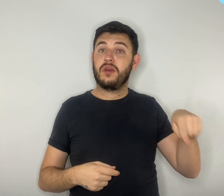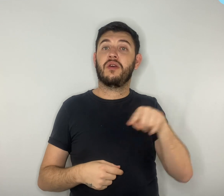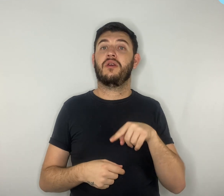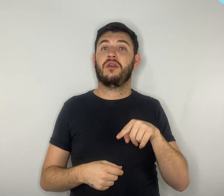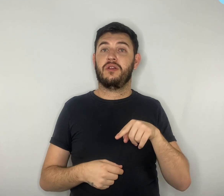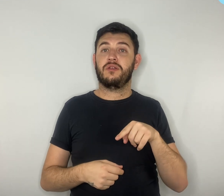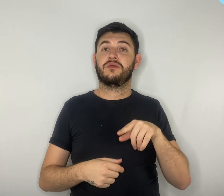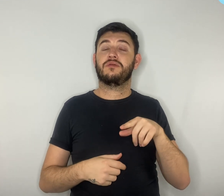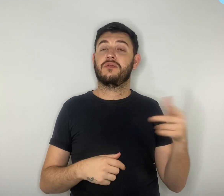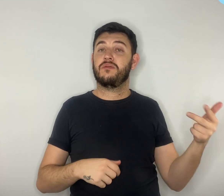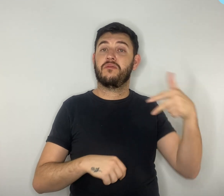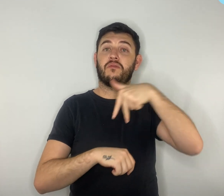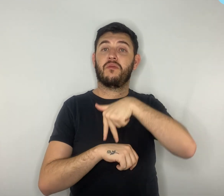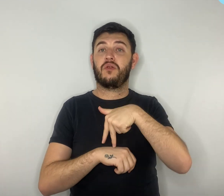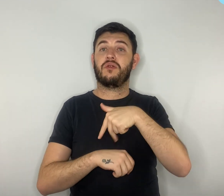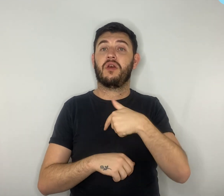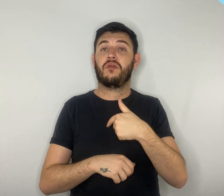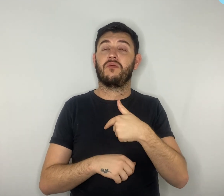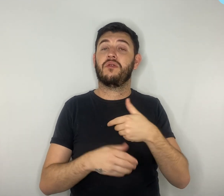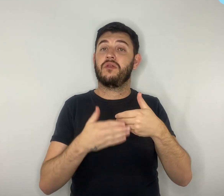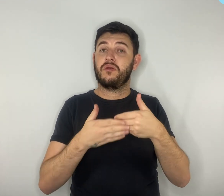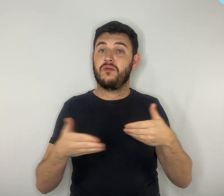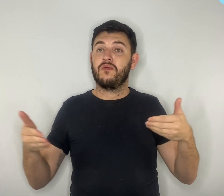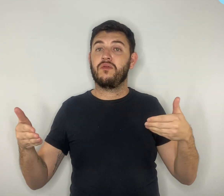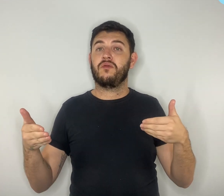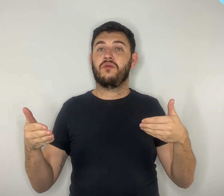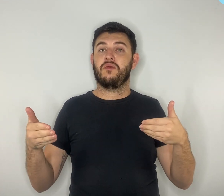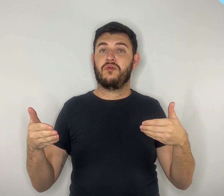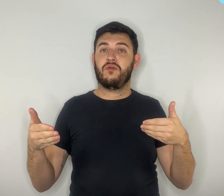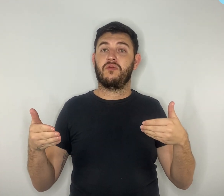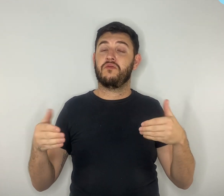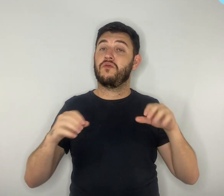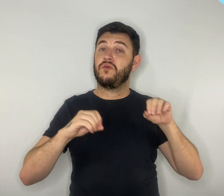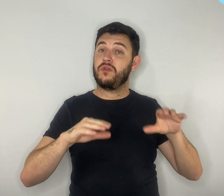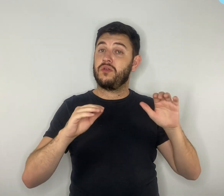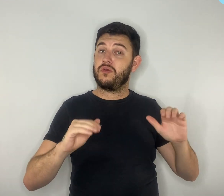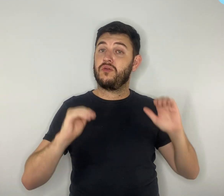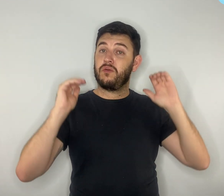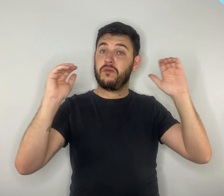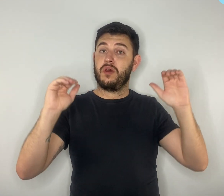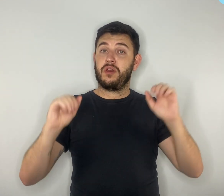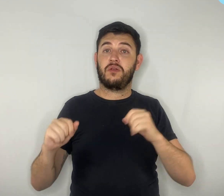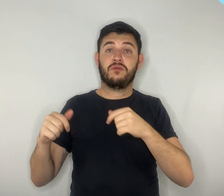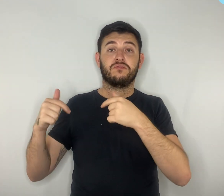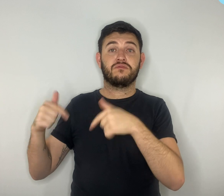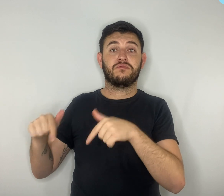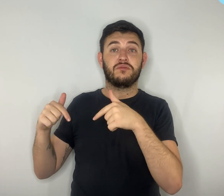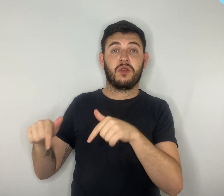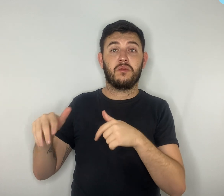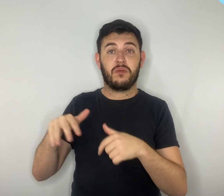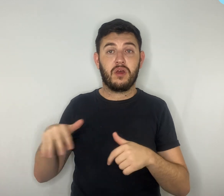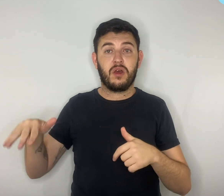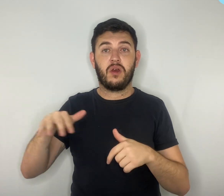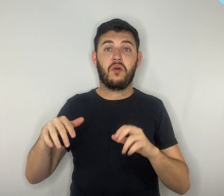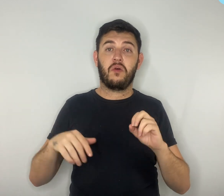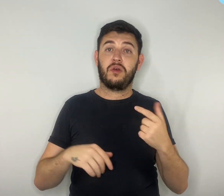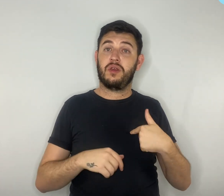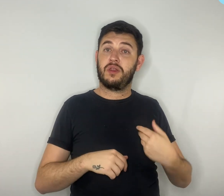protagonistas de seu futuro no ensino superior, no mundo do trabalho e na vida em sociedade.